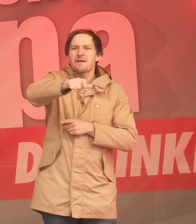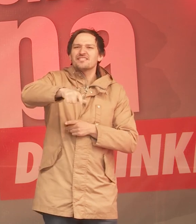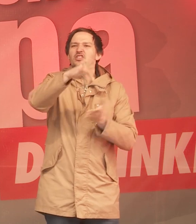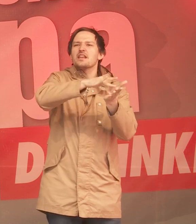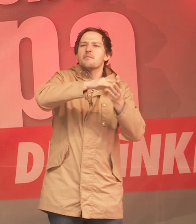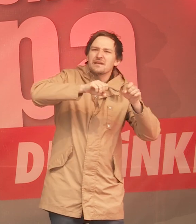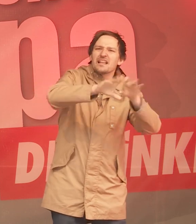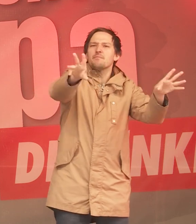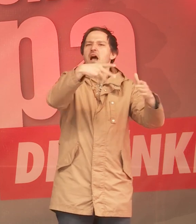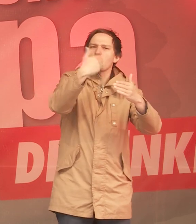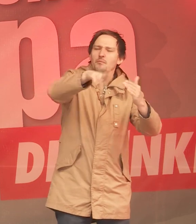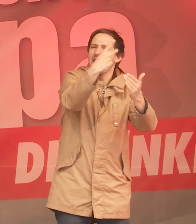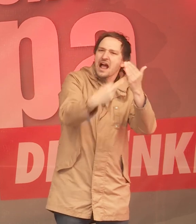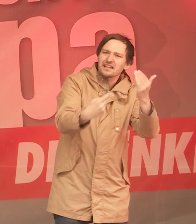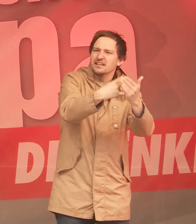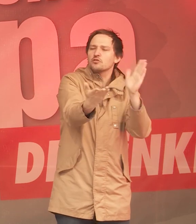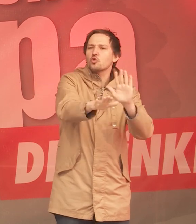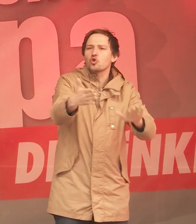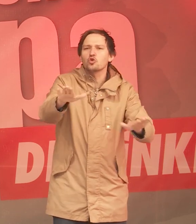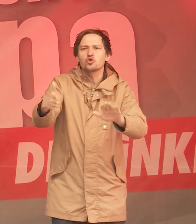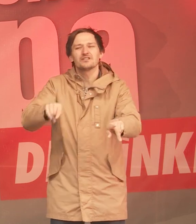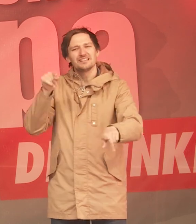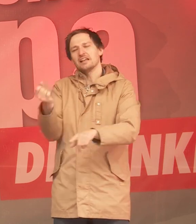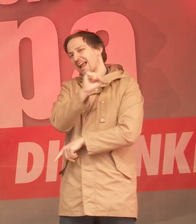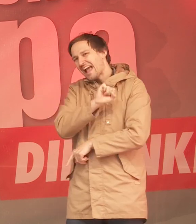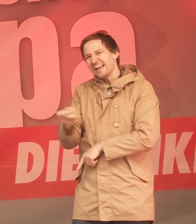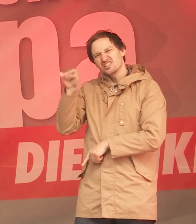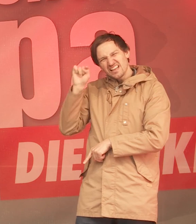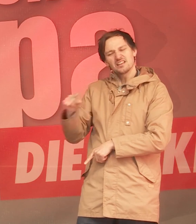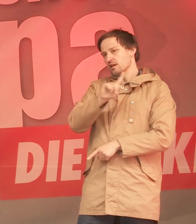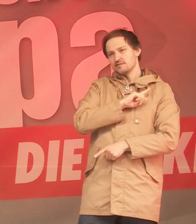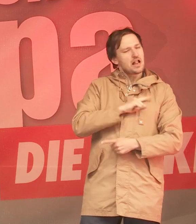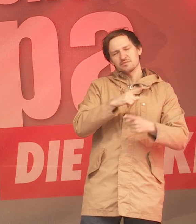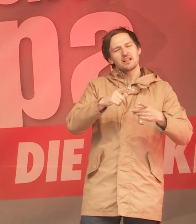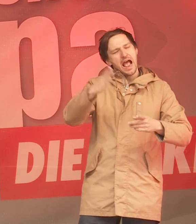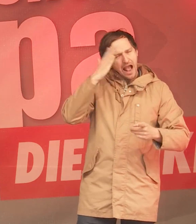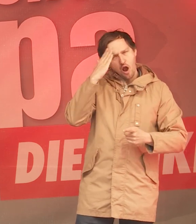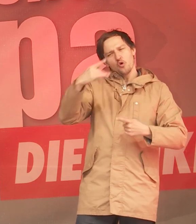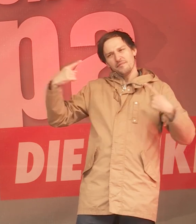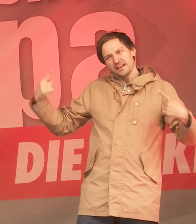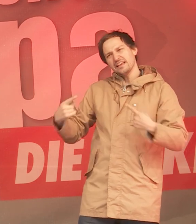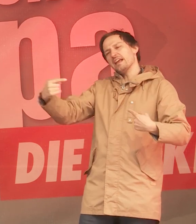Mittelmeer ertrinken. Nein, die Rechten werden in uns den entschiedensten Gegner haben.